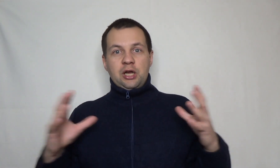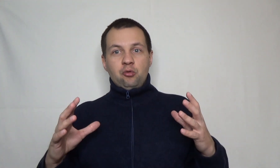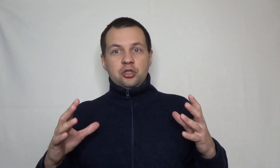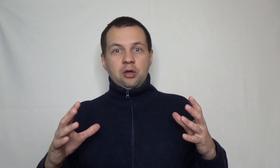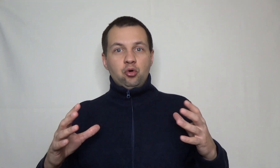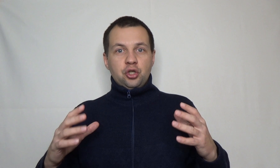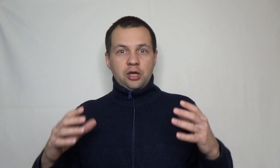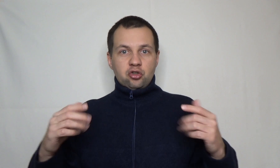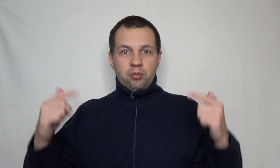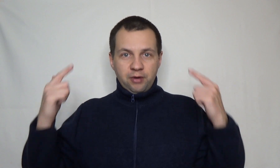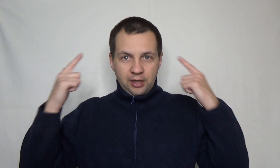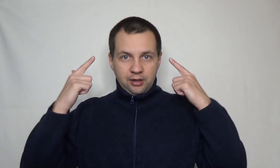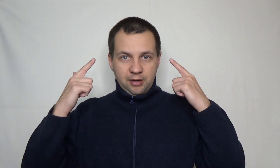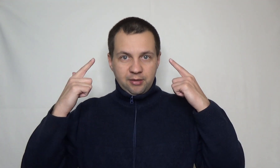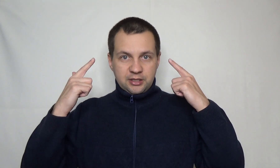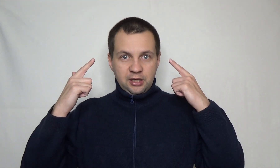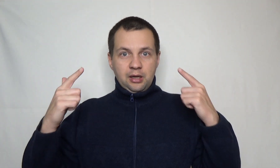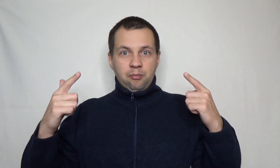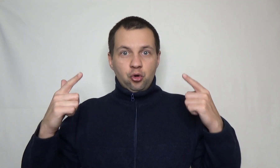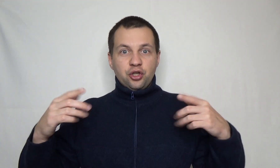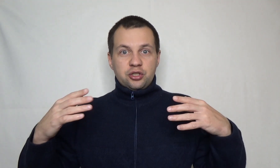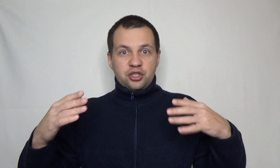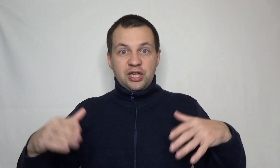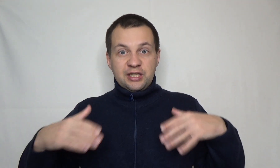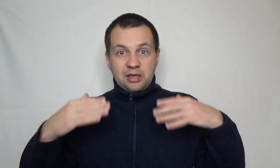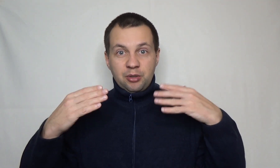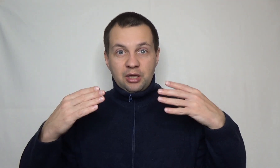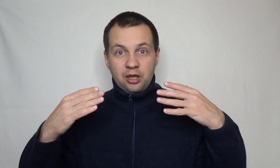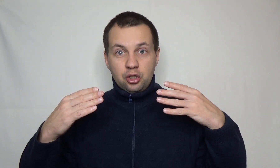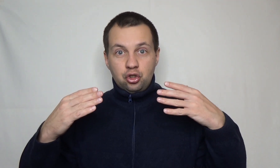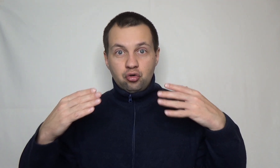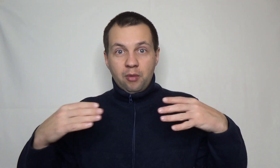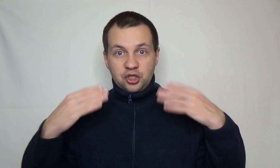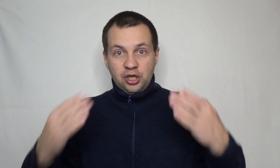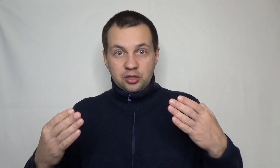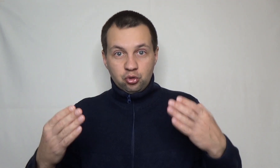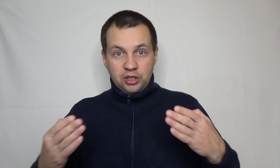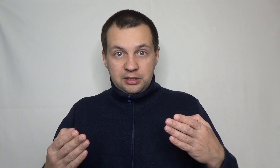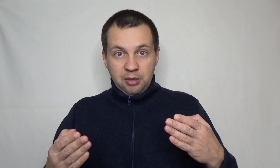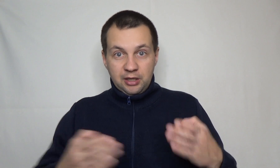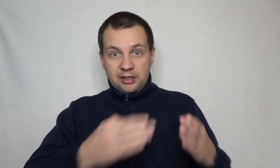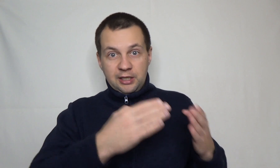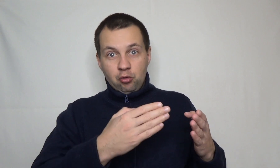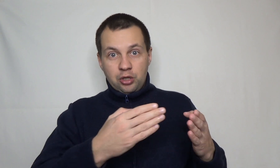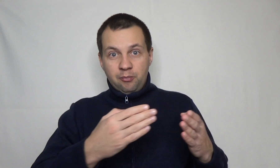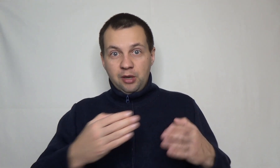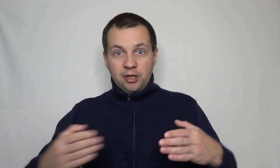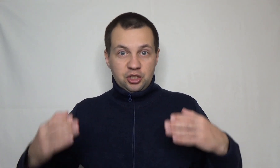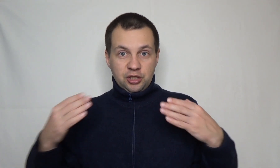хаоса очень хорошо повлиял на мои мозги. Я понял, ценность капитала еще мощнее спустя 7 лет. Да, тогда я вот так понимал, сейчас